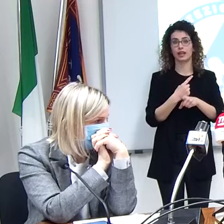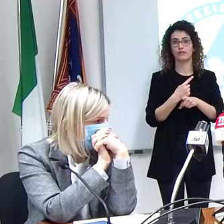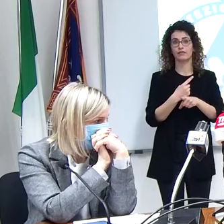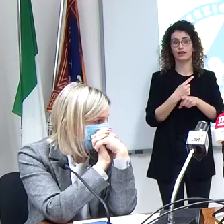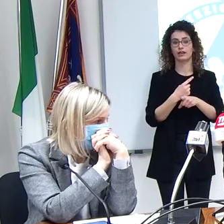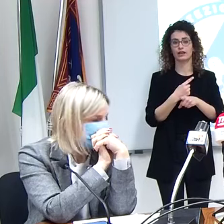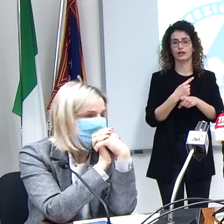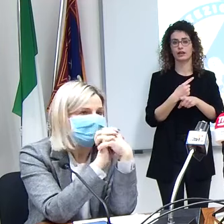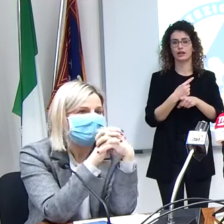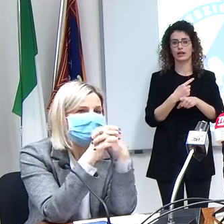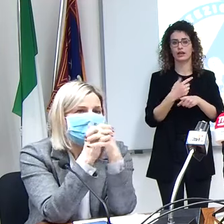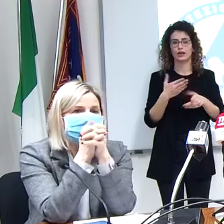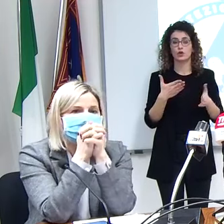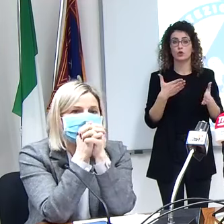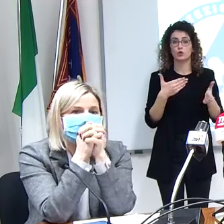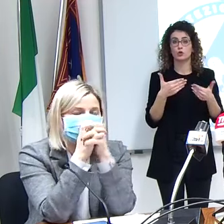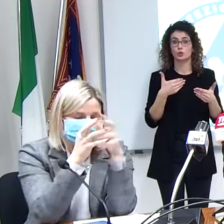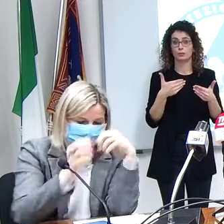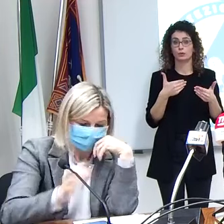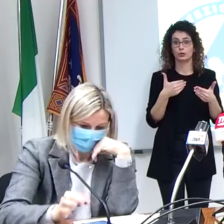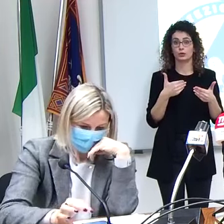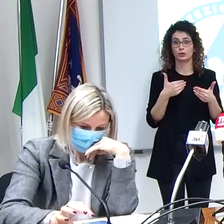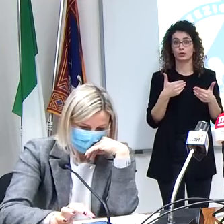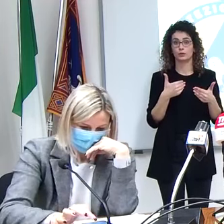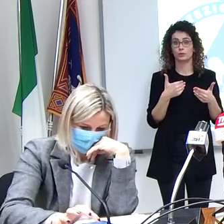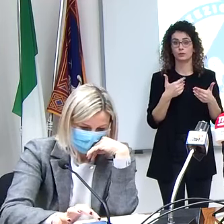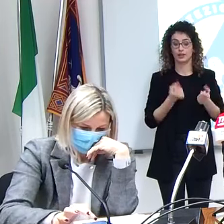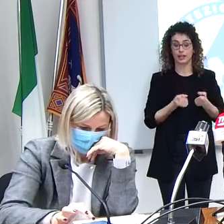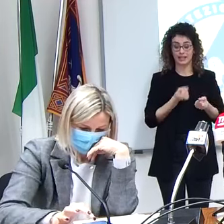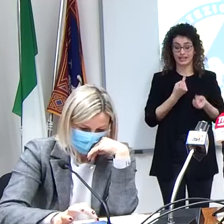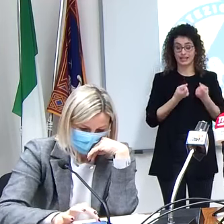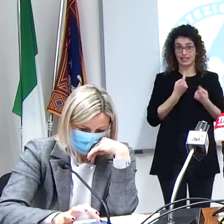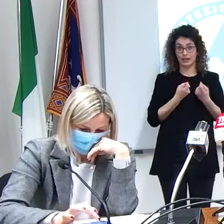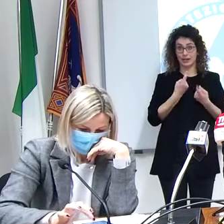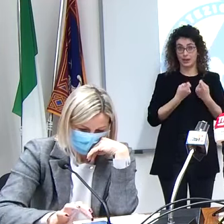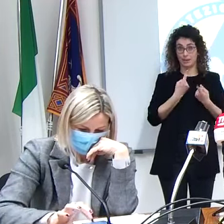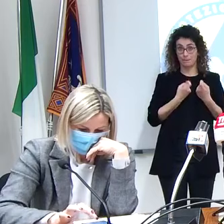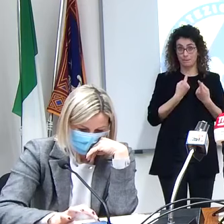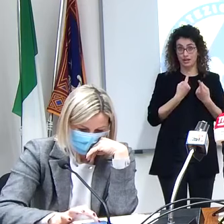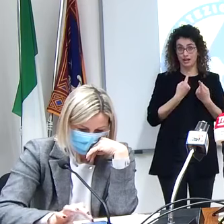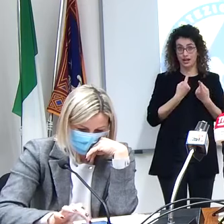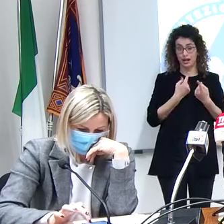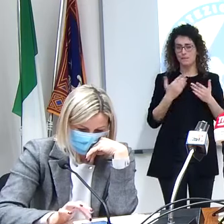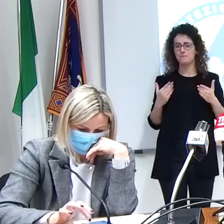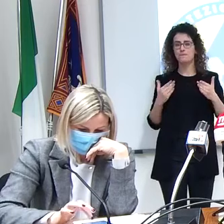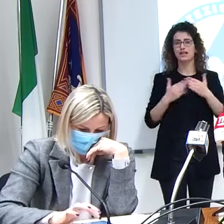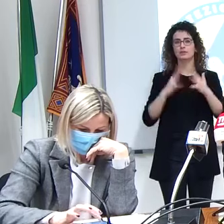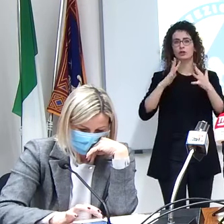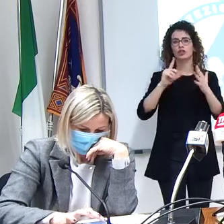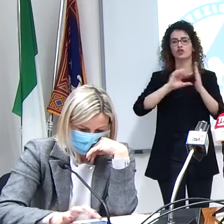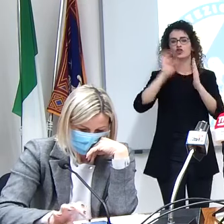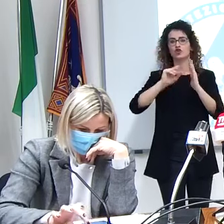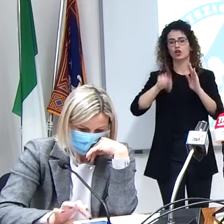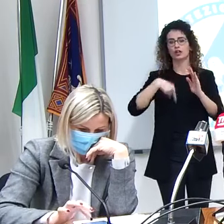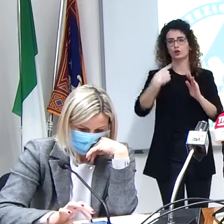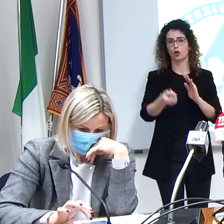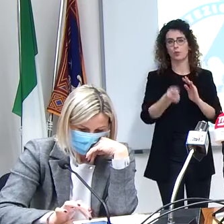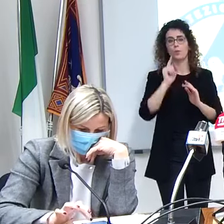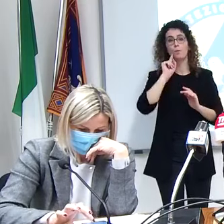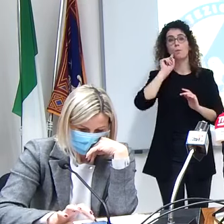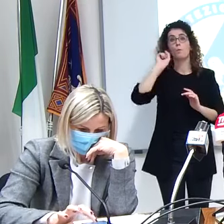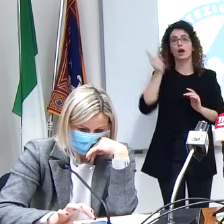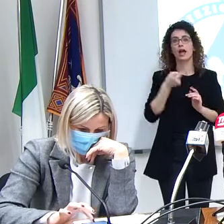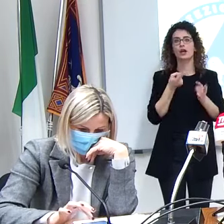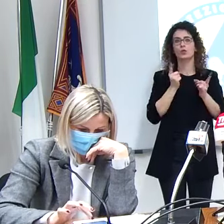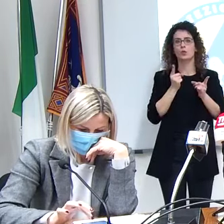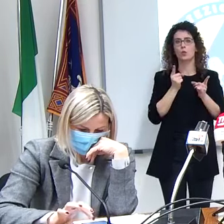precoce entro i dieci giorni dai sintomi dalla comparsa dei sintomi meglio molto meglio se